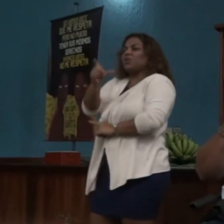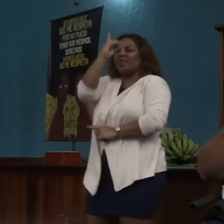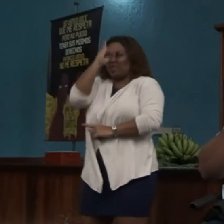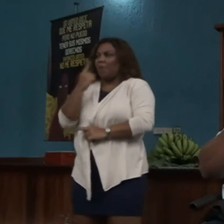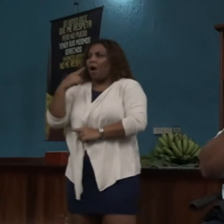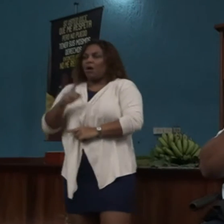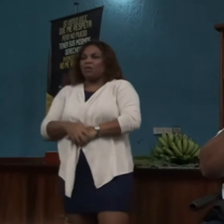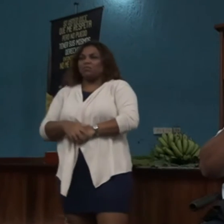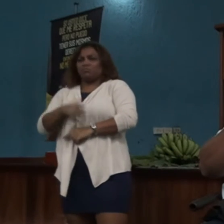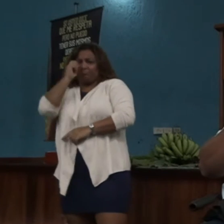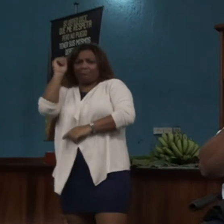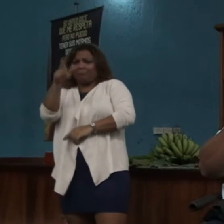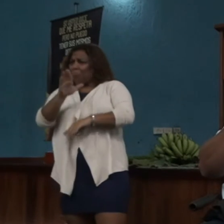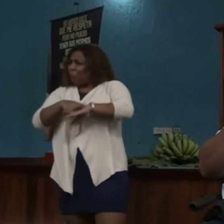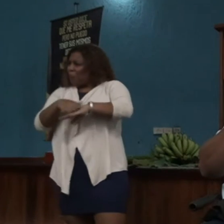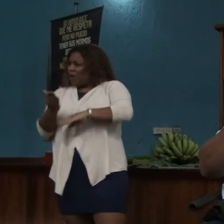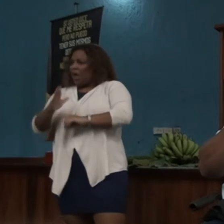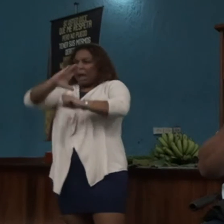persona que tenemos al lado,